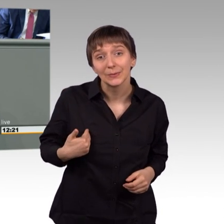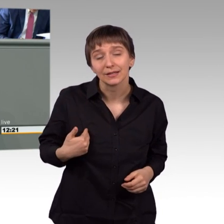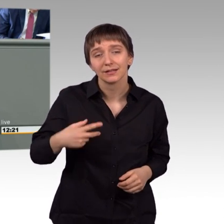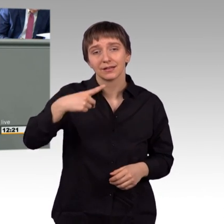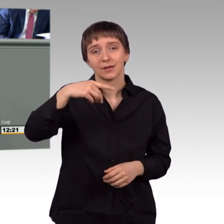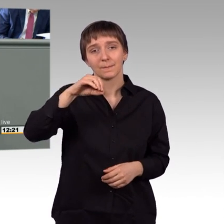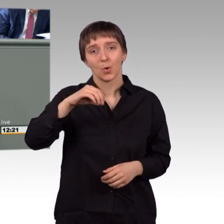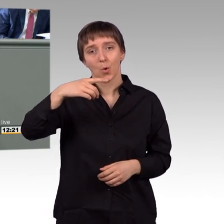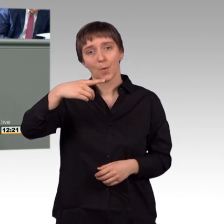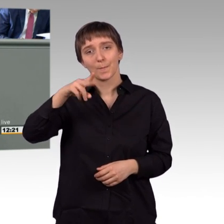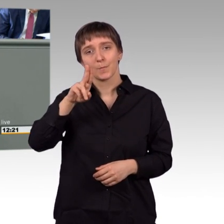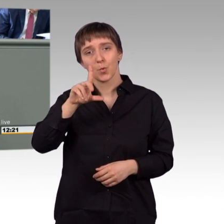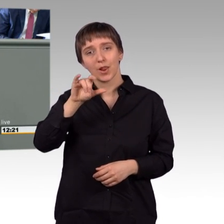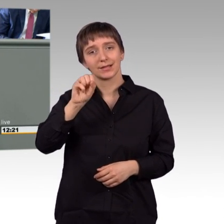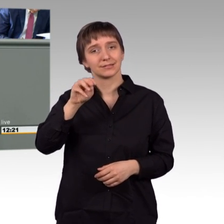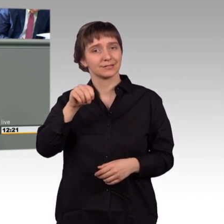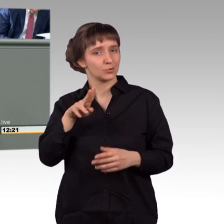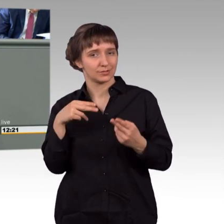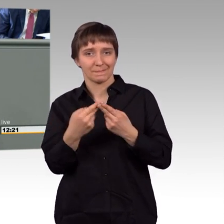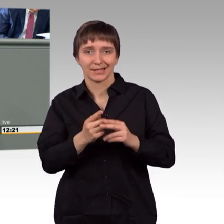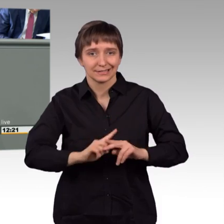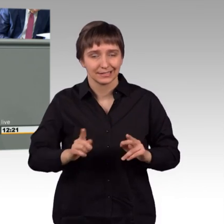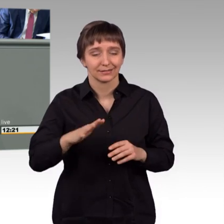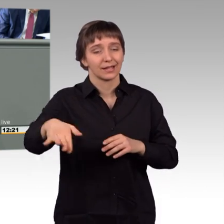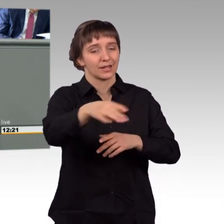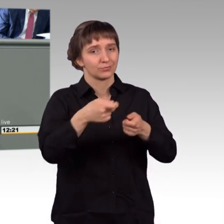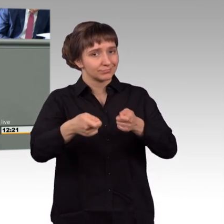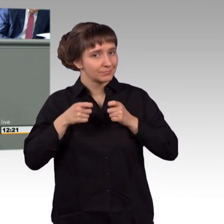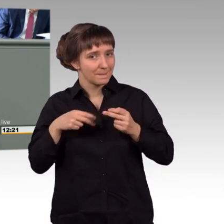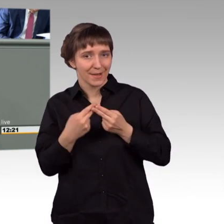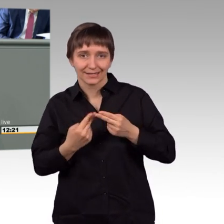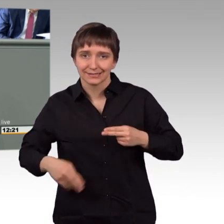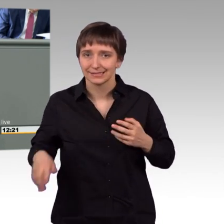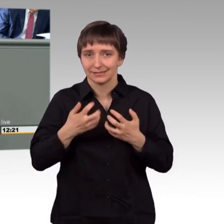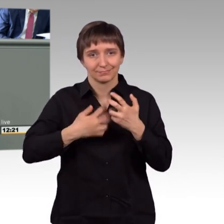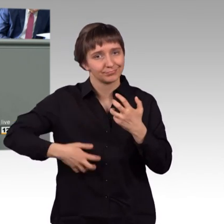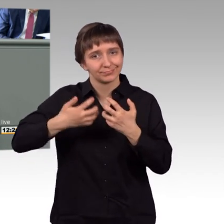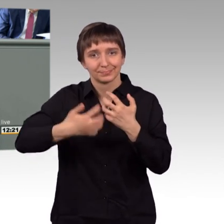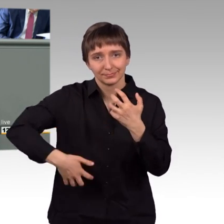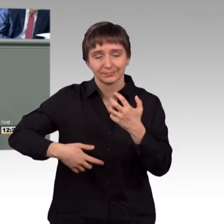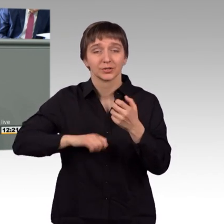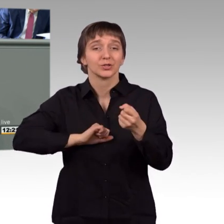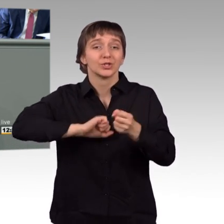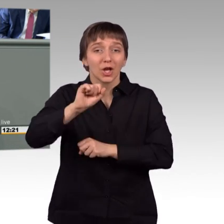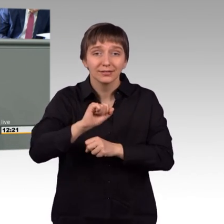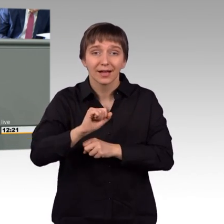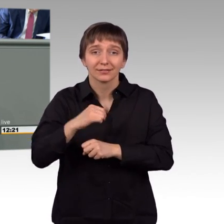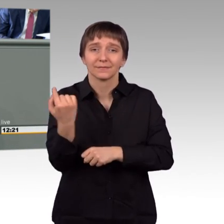verträgt auch nicht, dass wir uns aus der Region zurückziehen, sondern, und ich glaube, das ist in Teilen deutlich geworden, wir brauchen eine abgestimmte